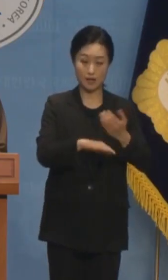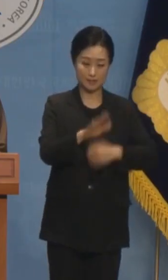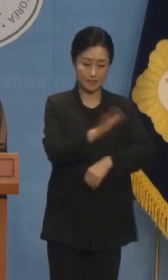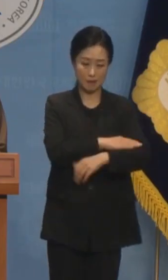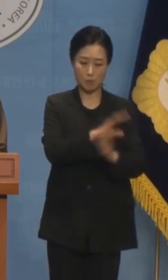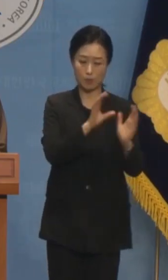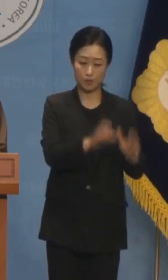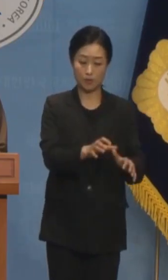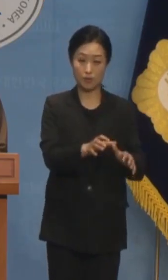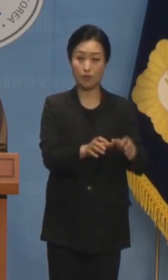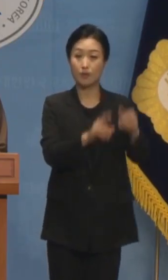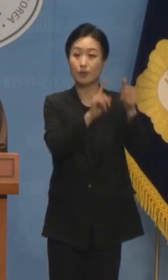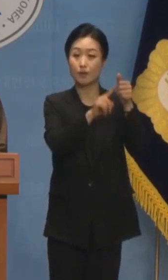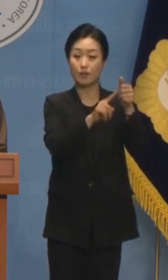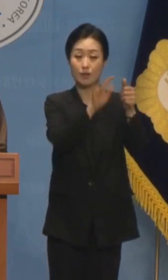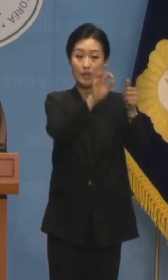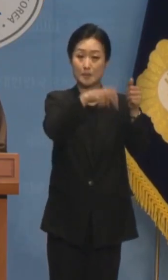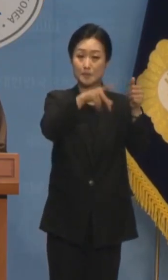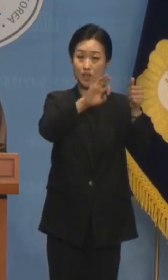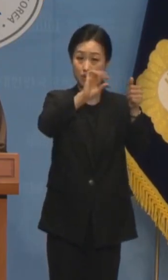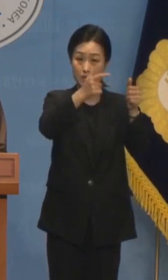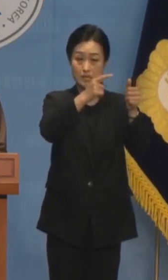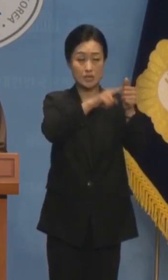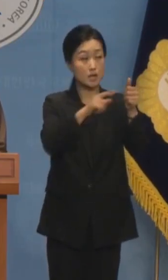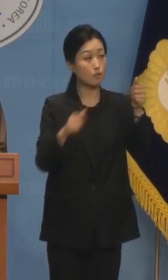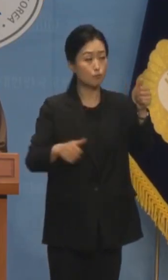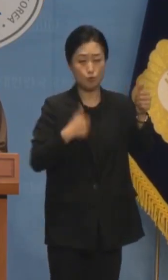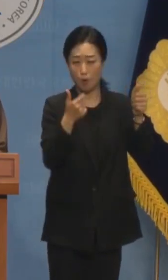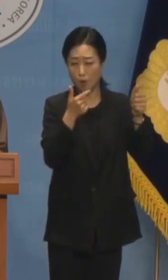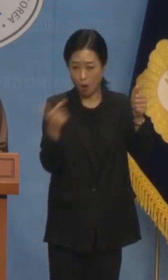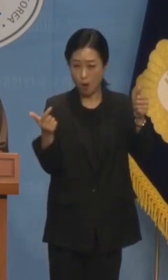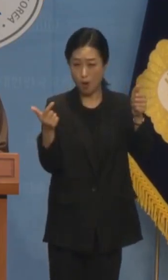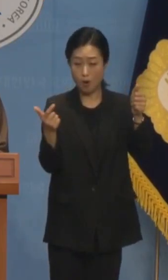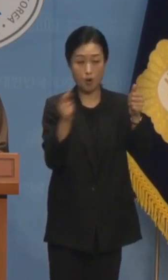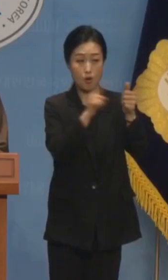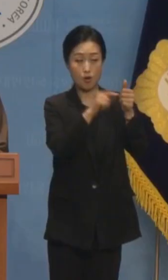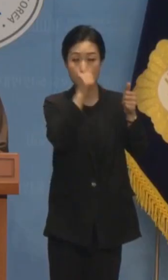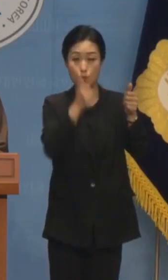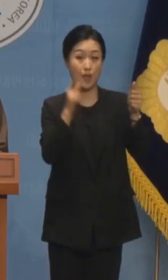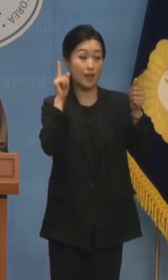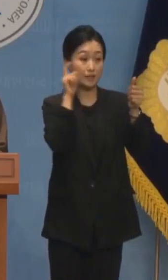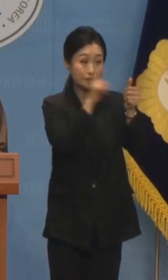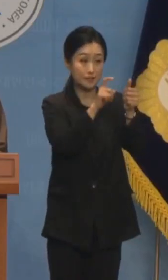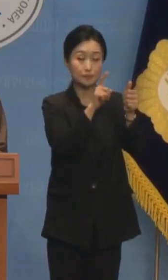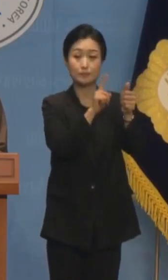분노와 화가 치밀어 견딜 수 없다라면서 혐의자로 밝혀져